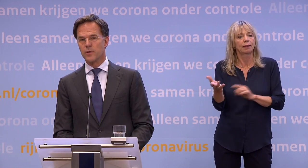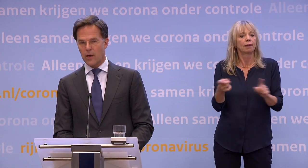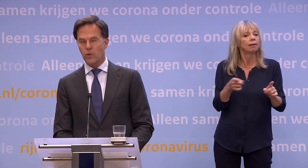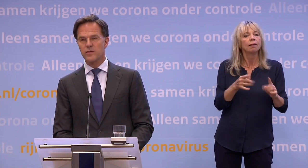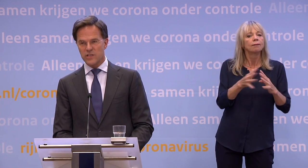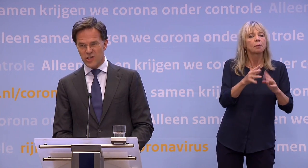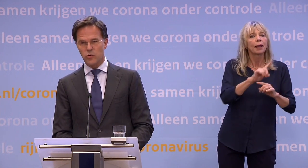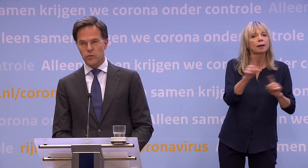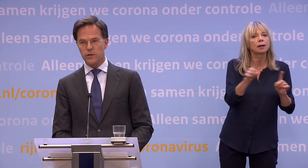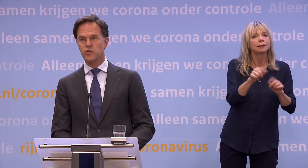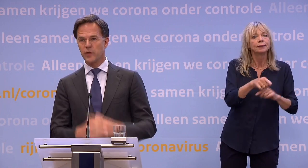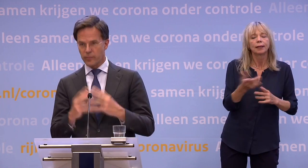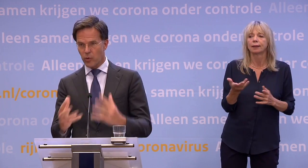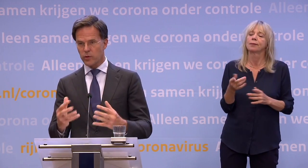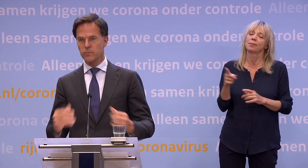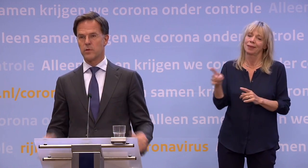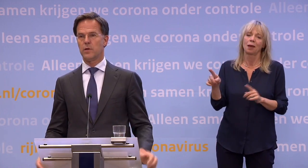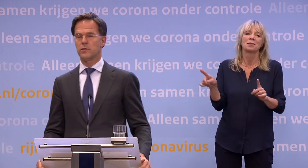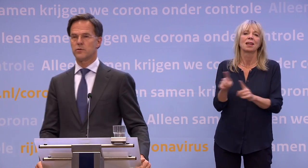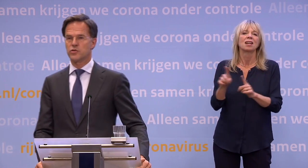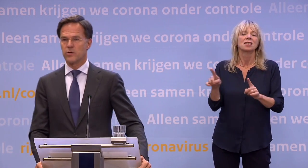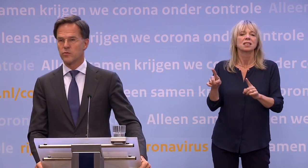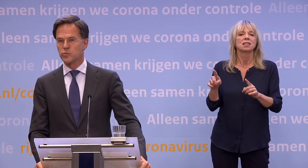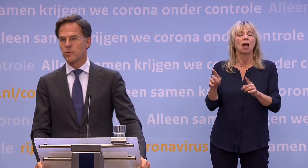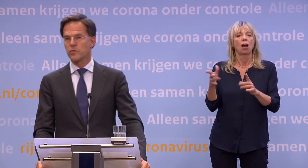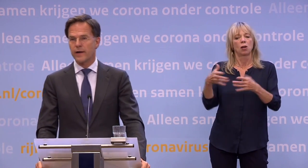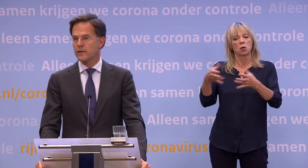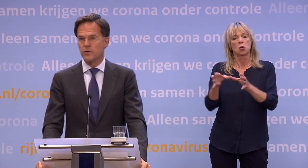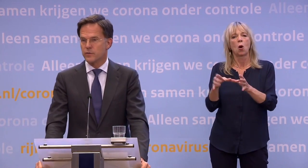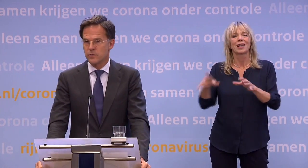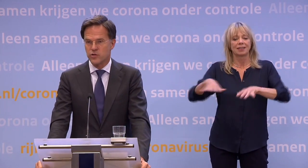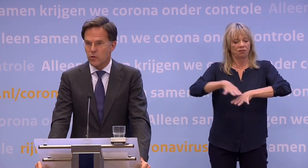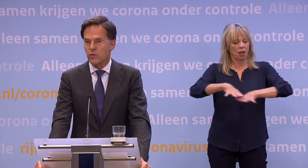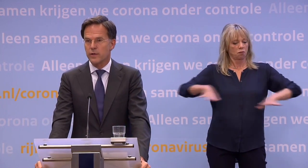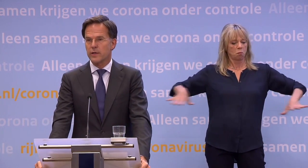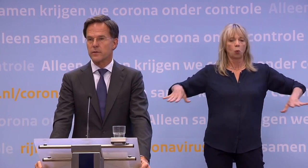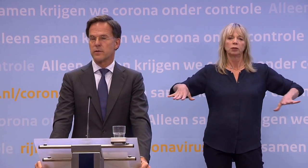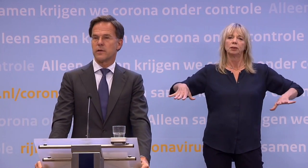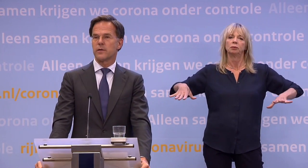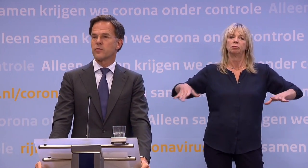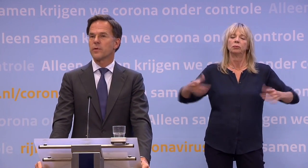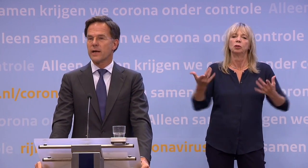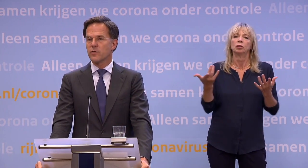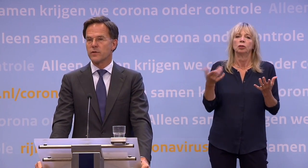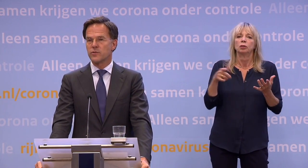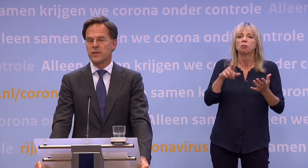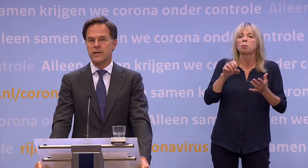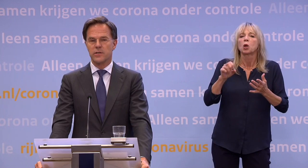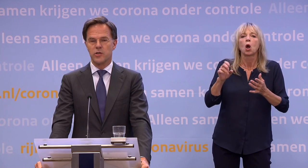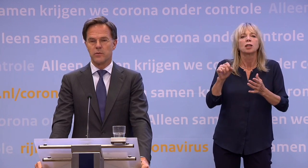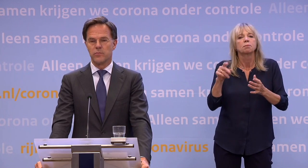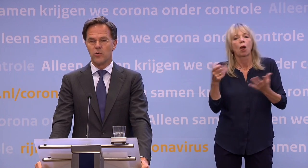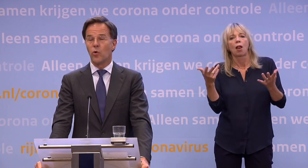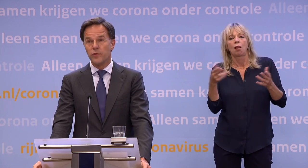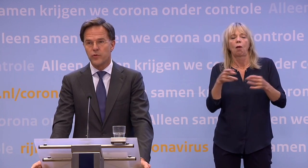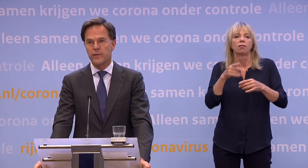kerken niet gezongen worden? die zangkoren, dat is dus vanaf het podium. Dus stel een gospel choir of een zangkooi in een hervormde kerk of een katholieke